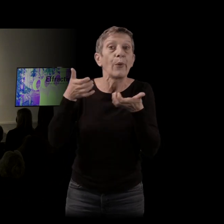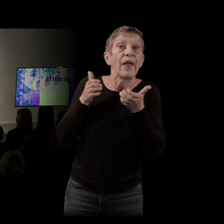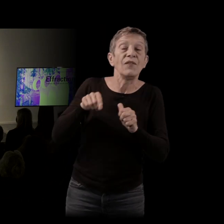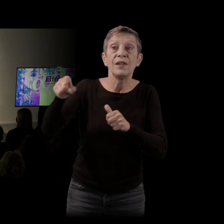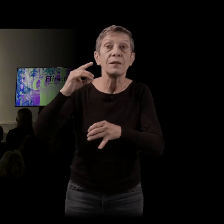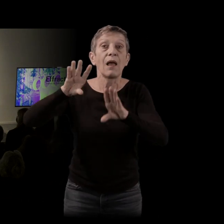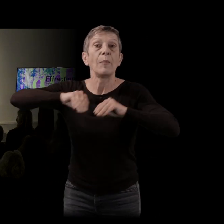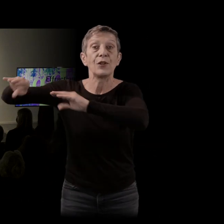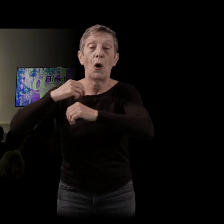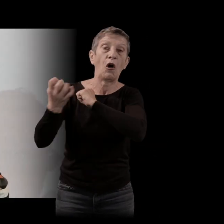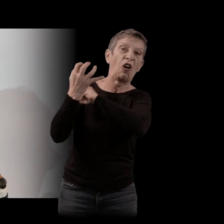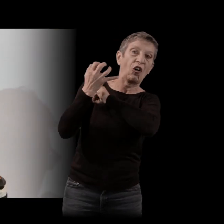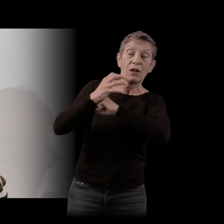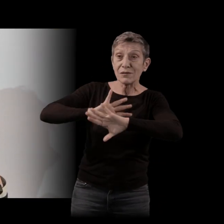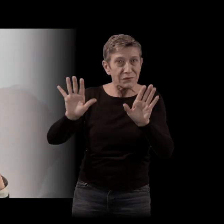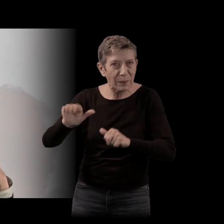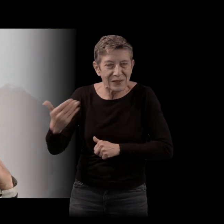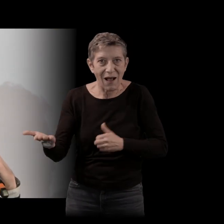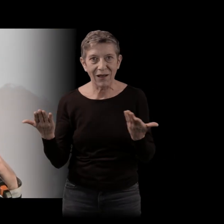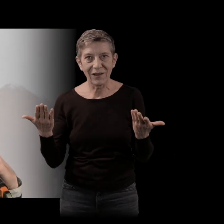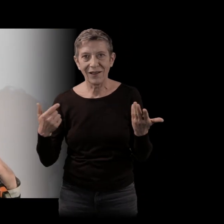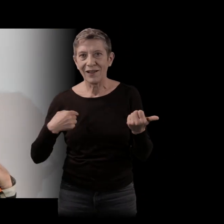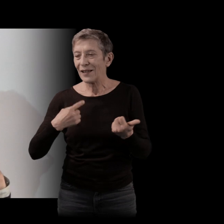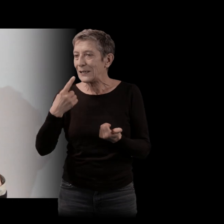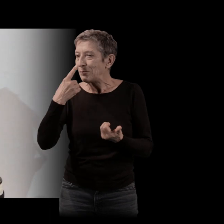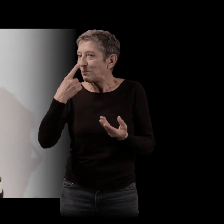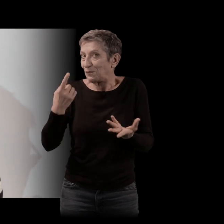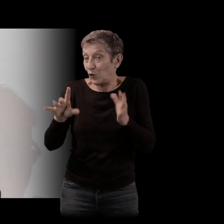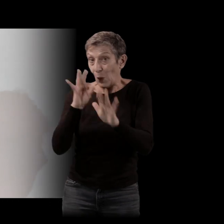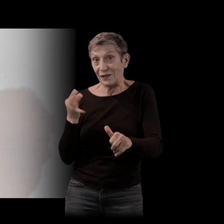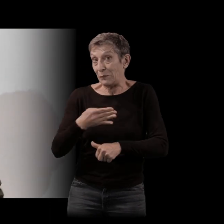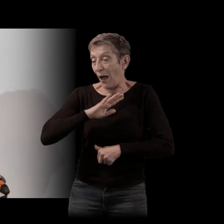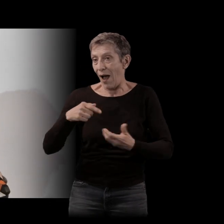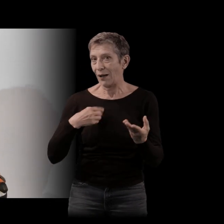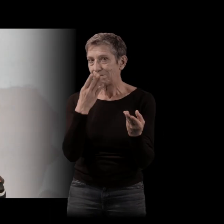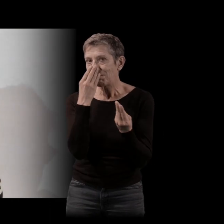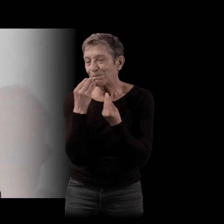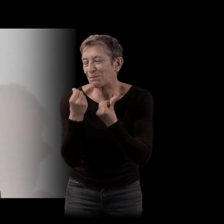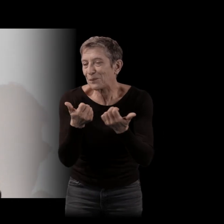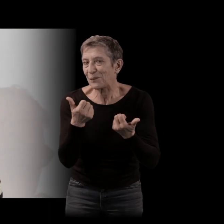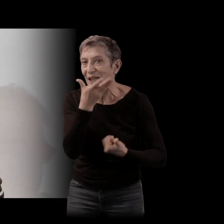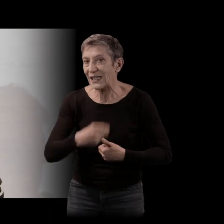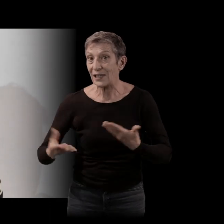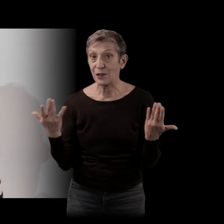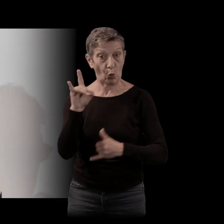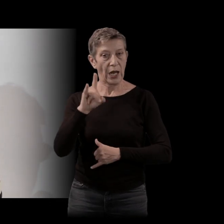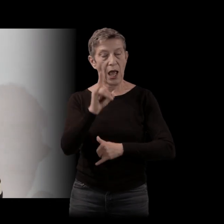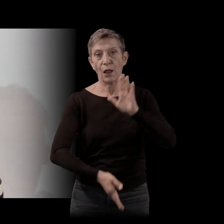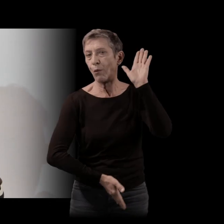habitants du coin. C'est vraiment un postulat esthétique là encore. Donc, Hélène, elle a voulu se tirer de chez elle. Elle a réussi parce qu'elle était très forte à l